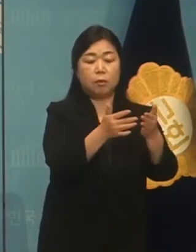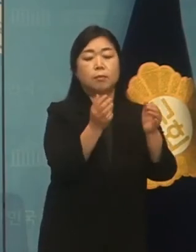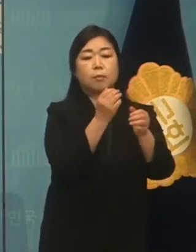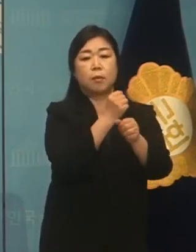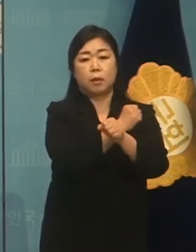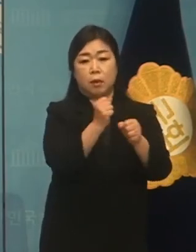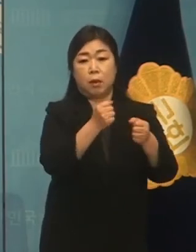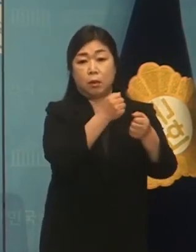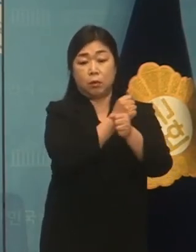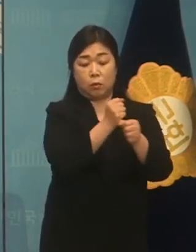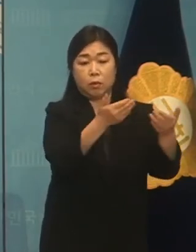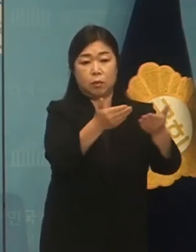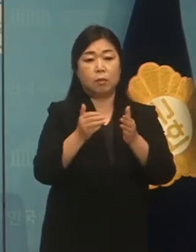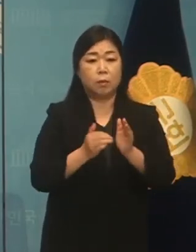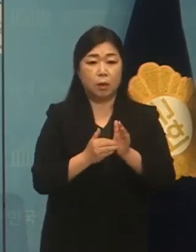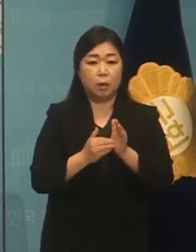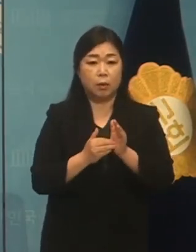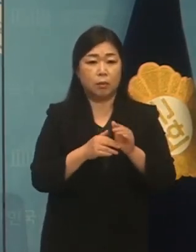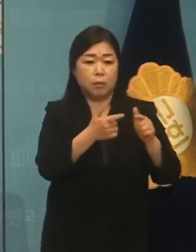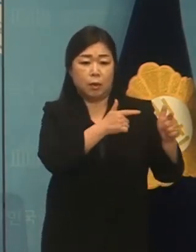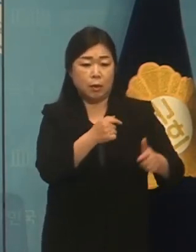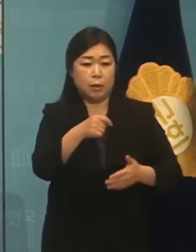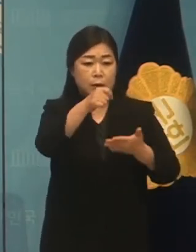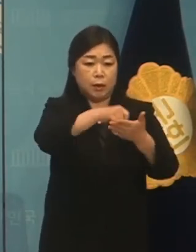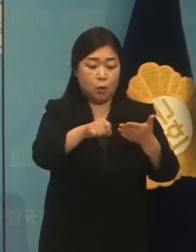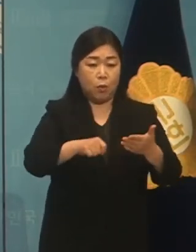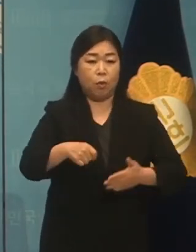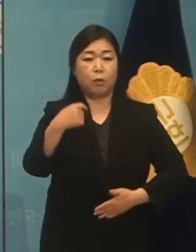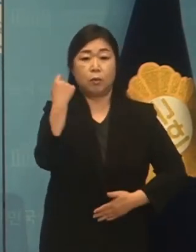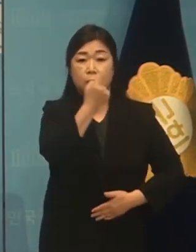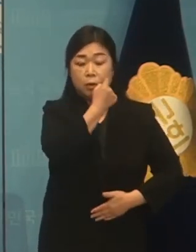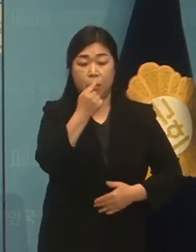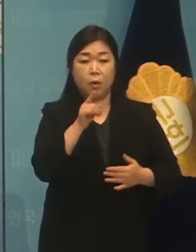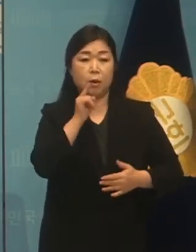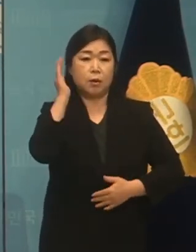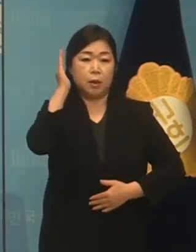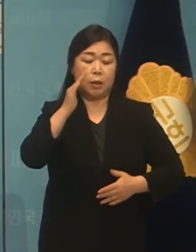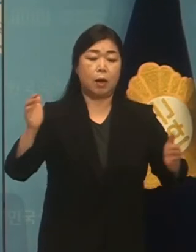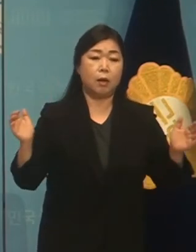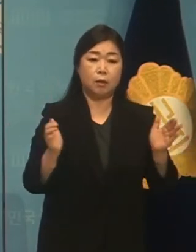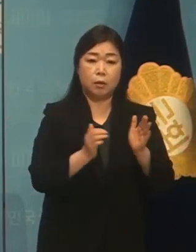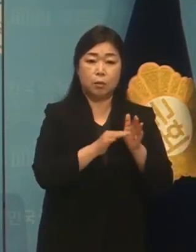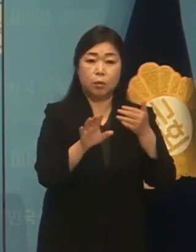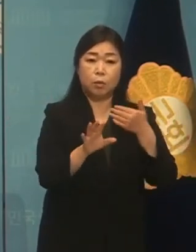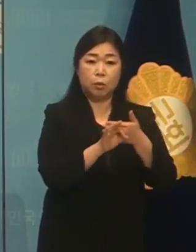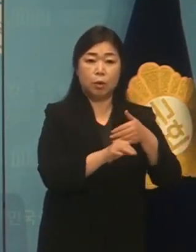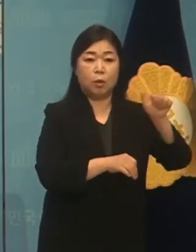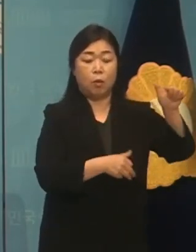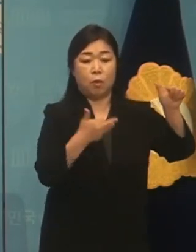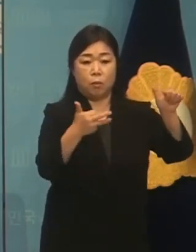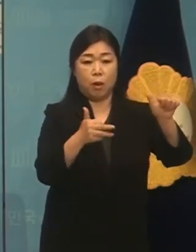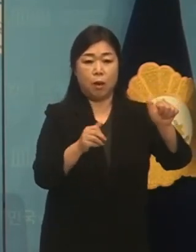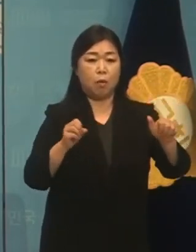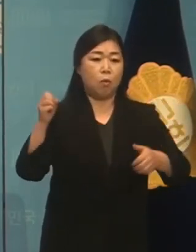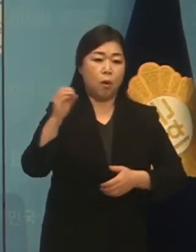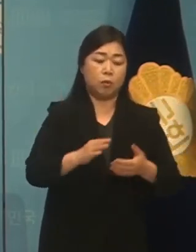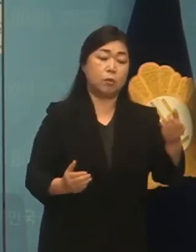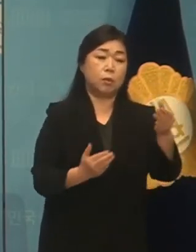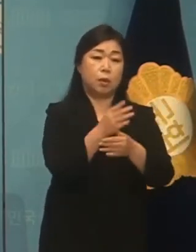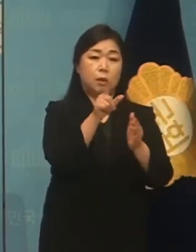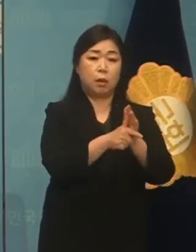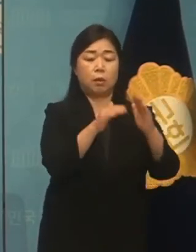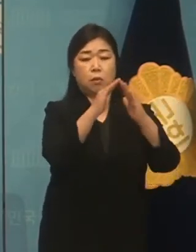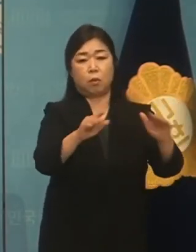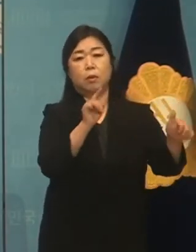모든 기록과 증언들이 80년 5월 광주를 무참히 짓밟은 최종 책임자 전두환 씨를 밝히고